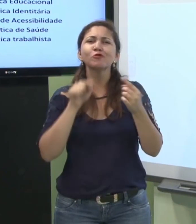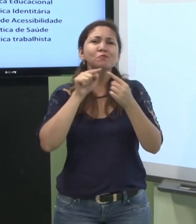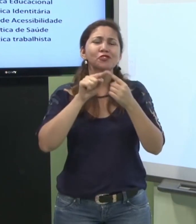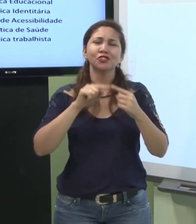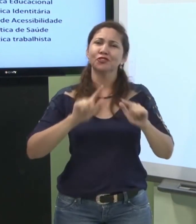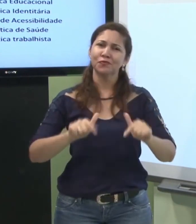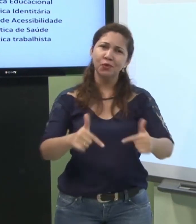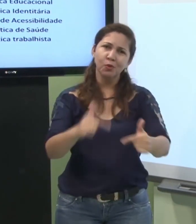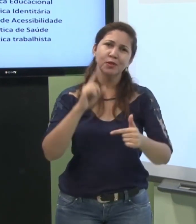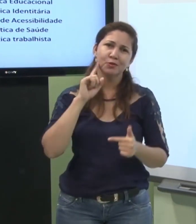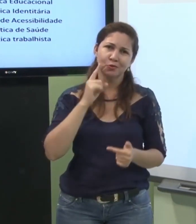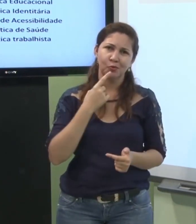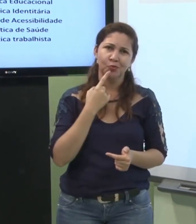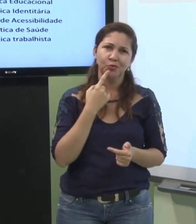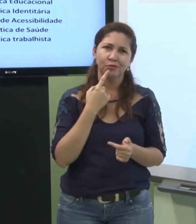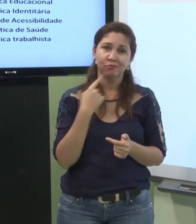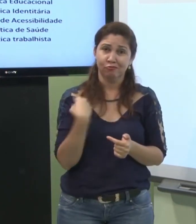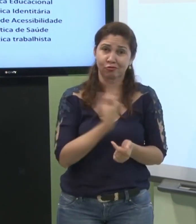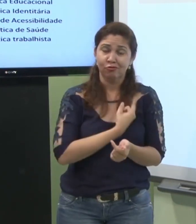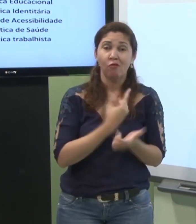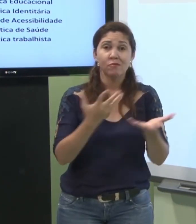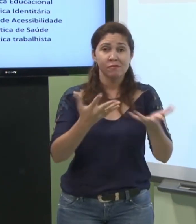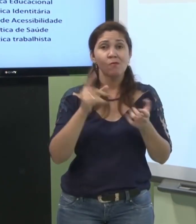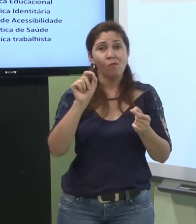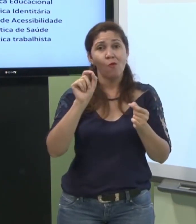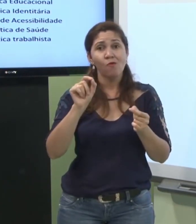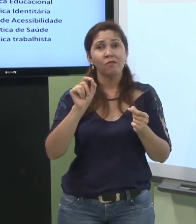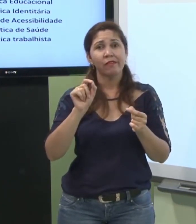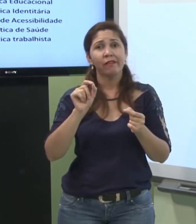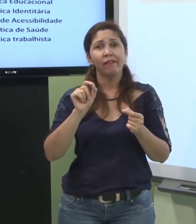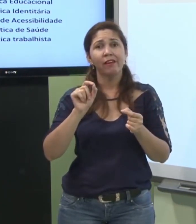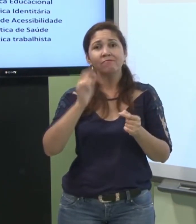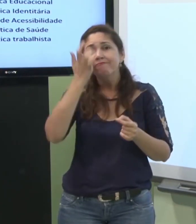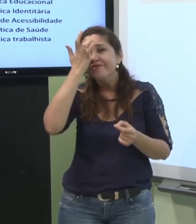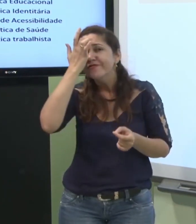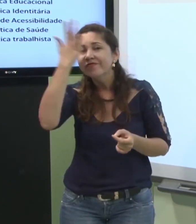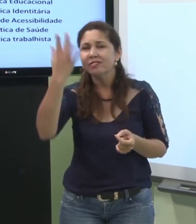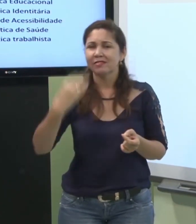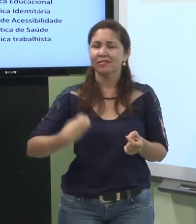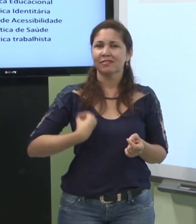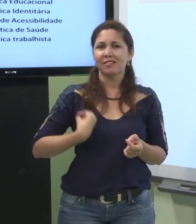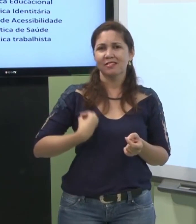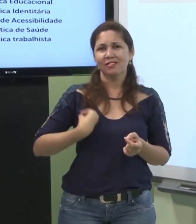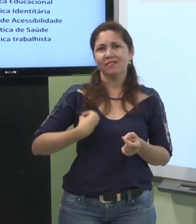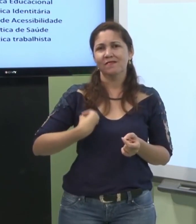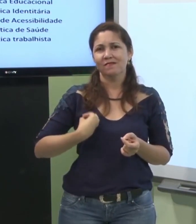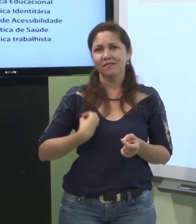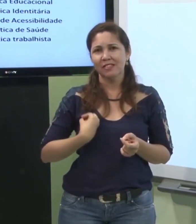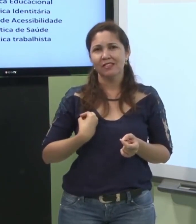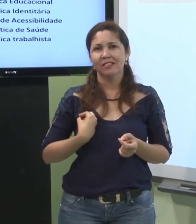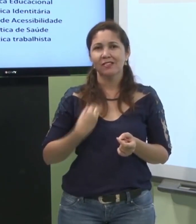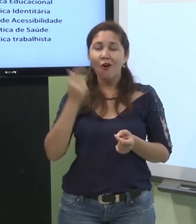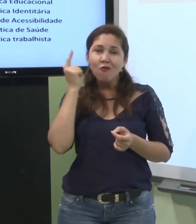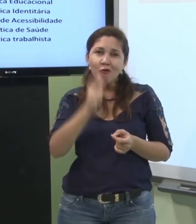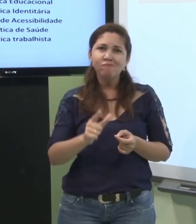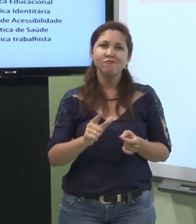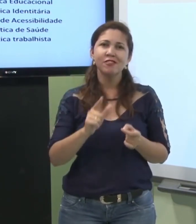então a política trabalhista luta por esses objetivos para facilitar a vida do surdo para